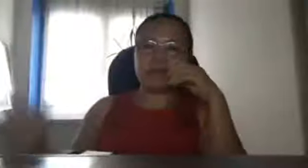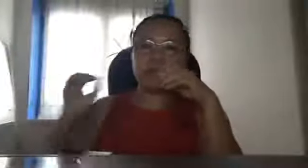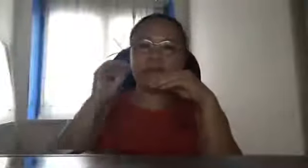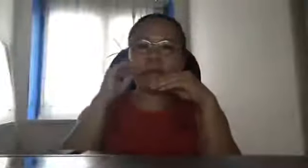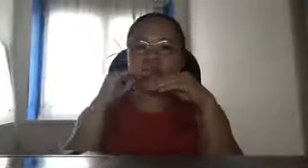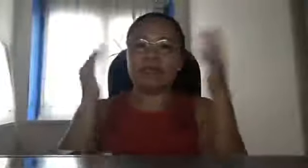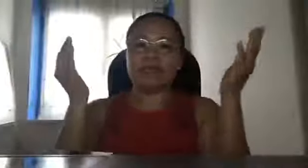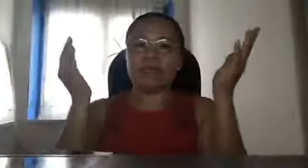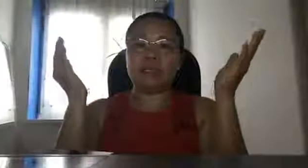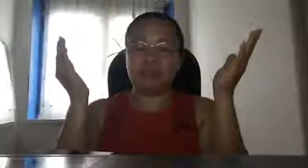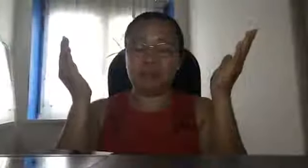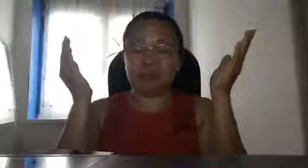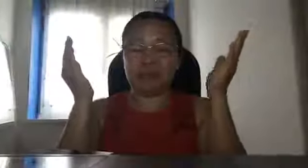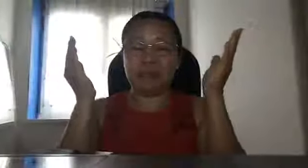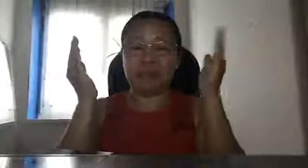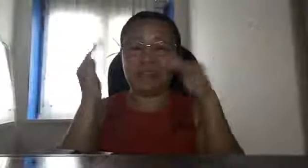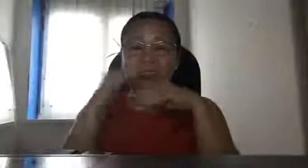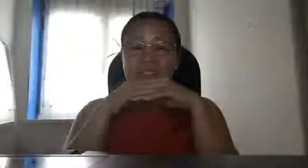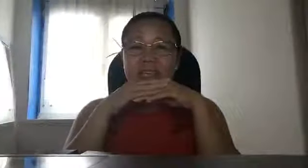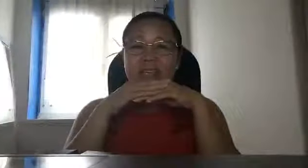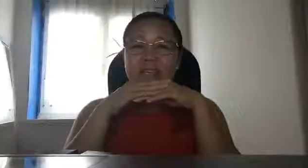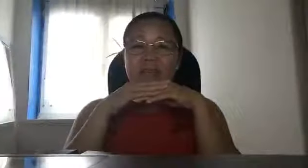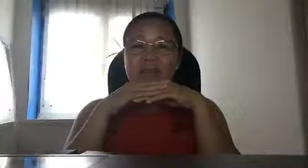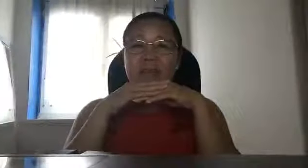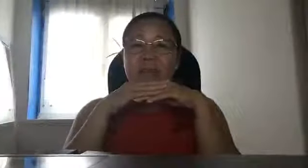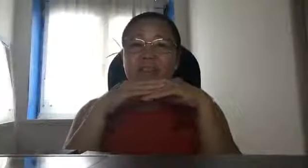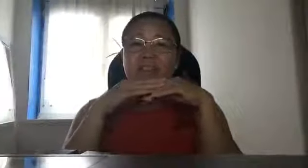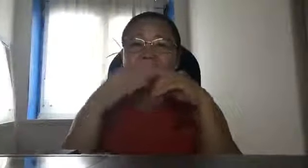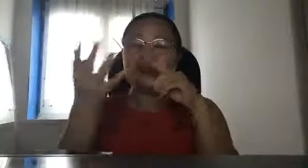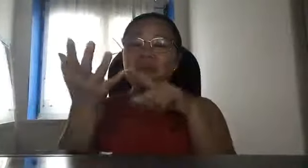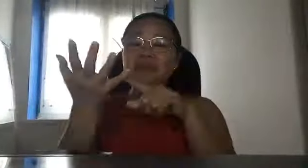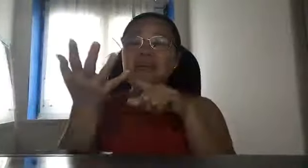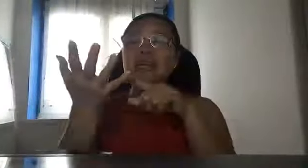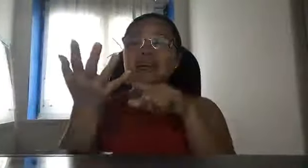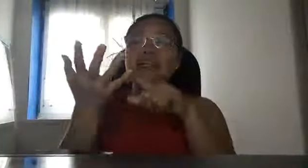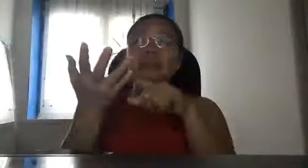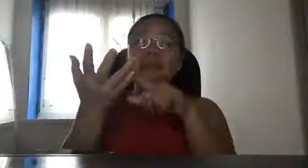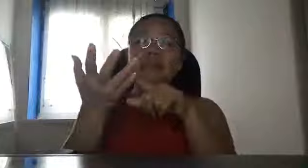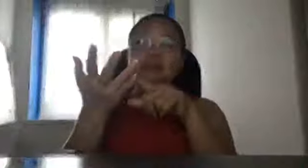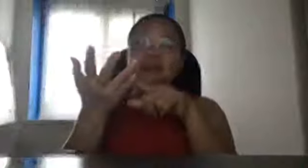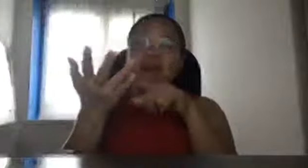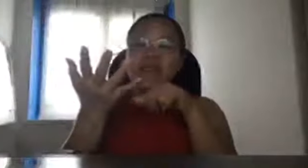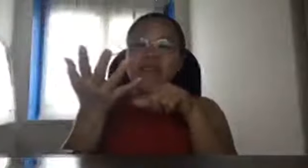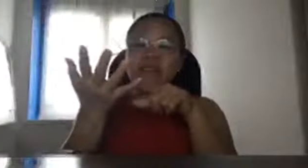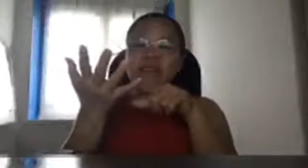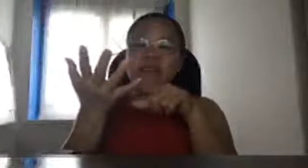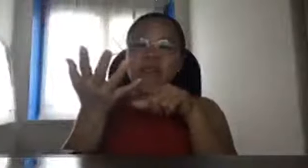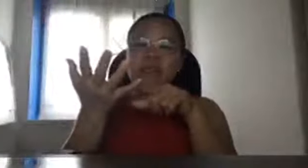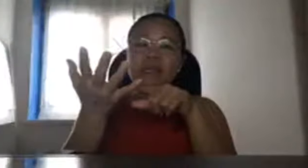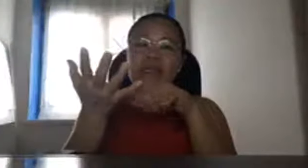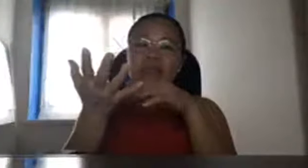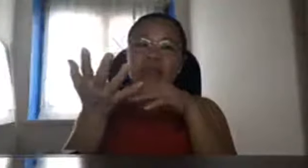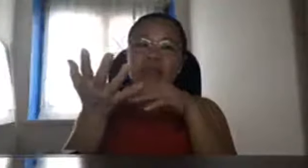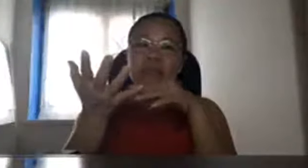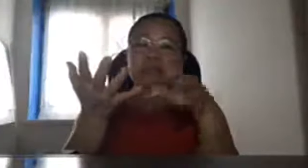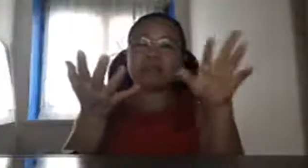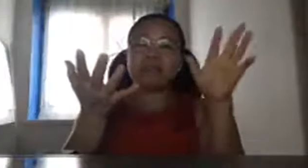kasi hindi nga ako makapaniwala dahil sabi ko DSWD lagi naman ang DSWD lagi naman namimigay sa